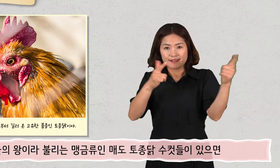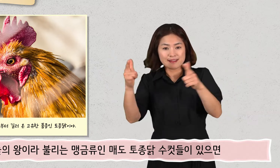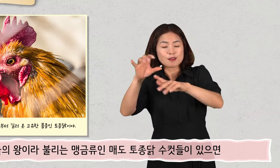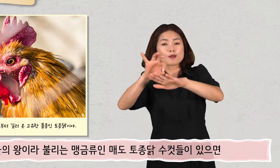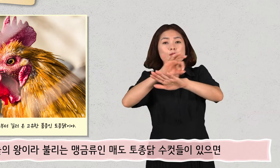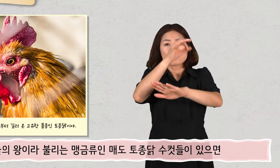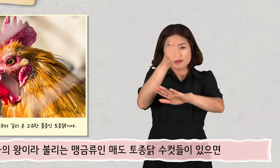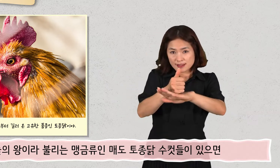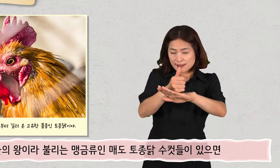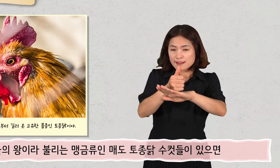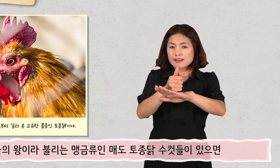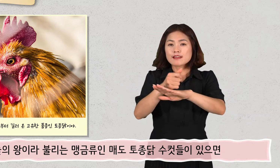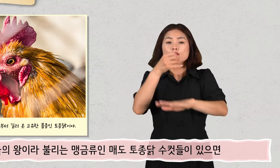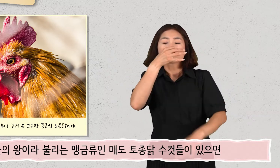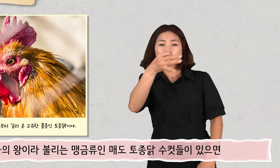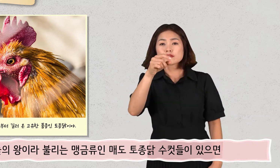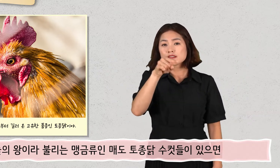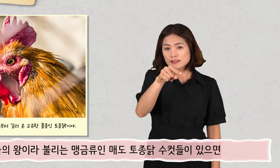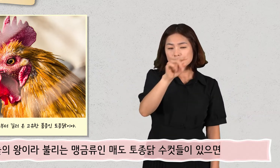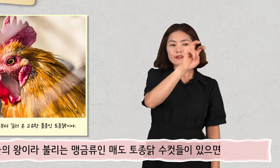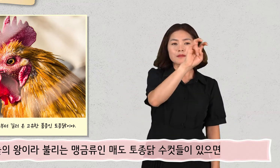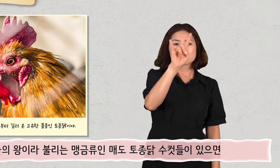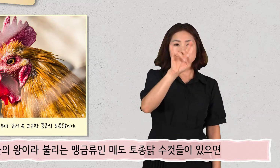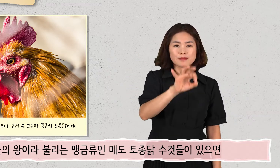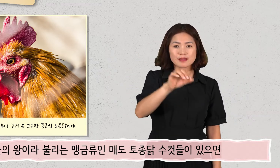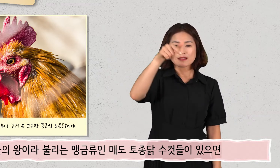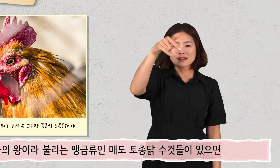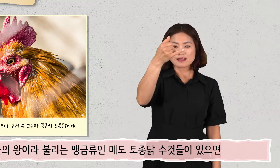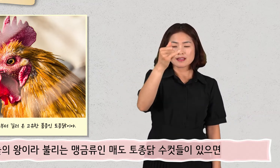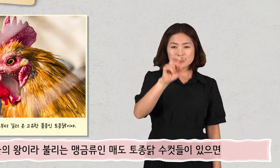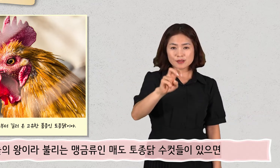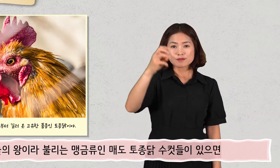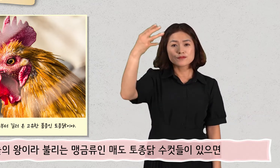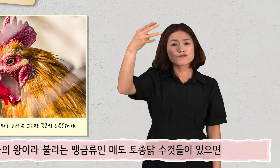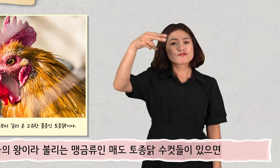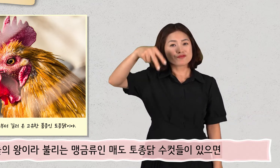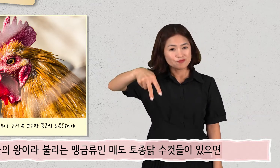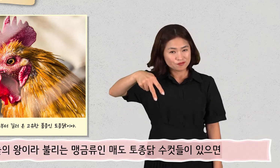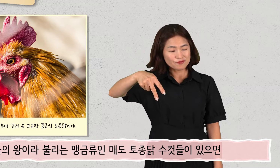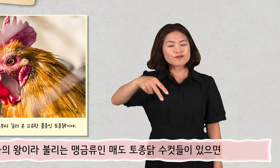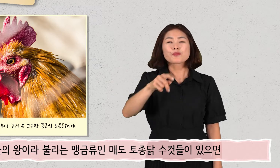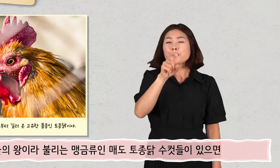새들의 왕이라 불리는 맹금류인 매도 토종닭 수컷들이 있으면